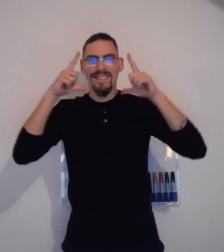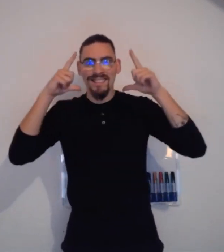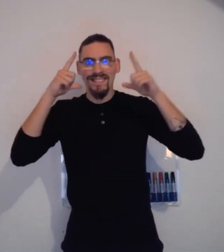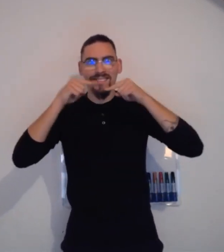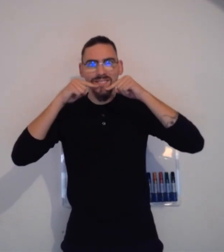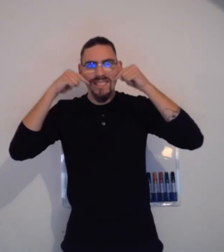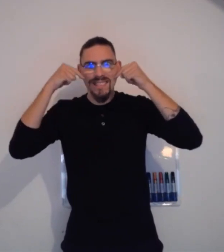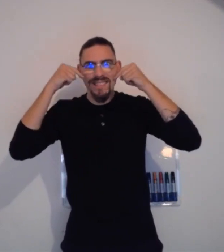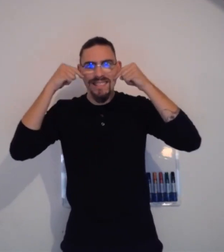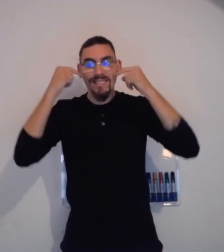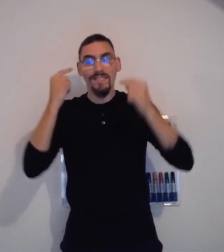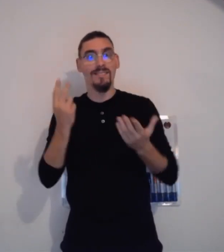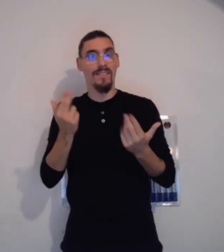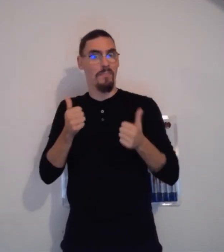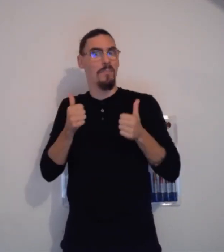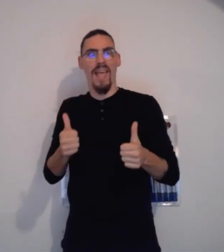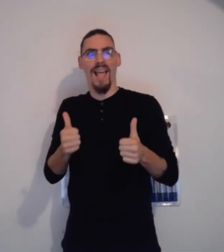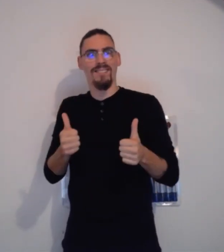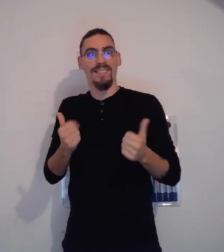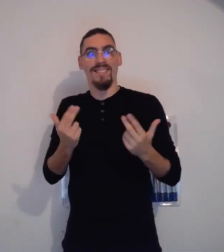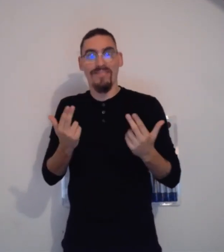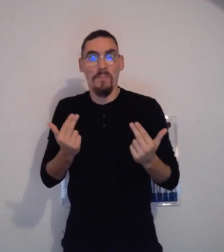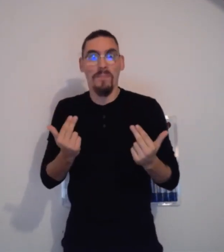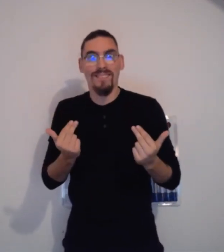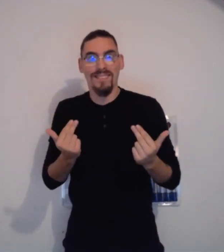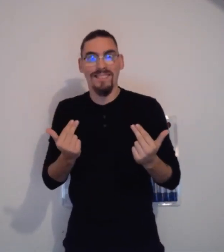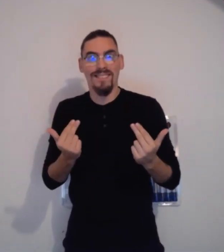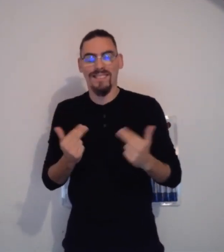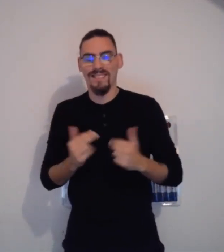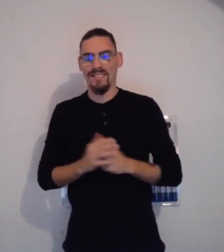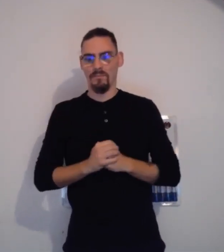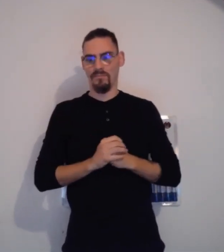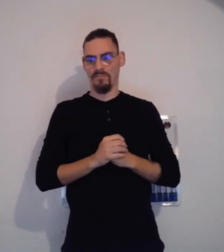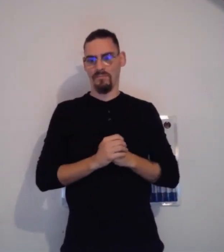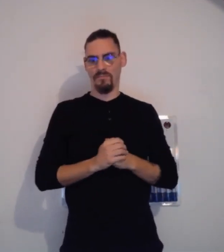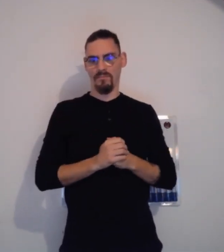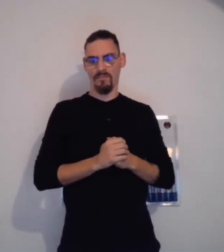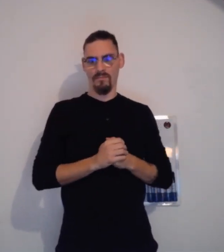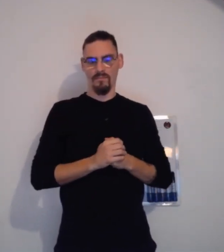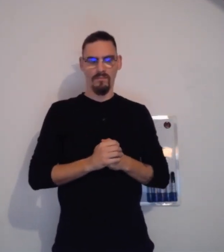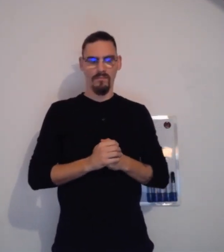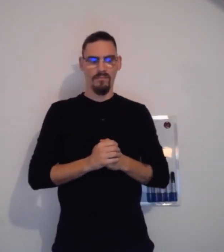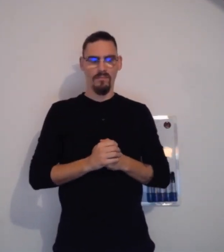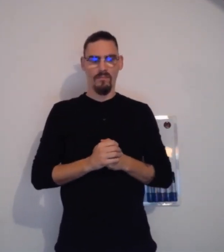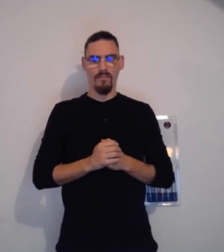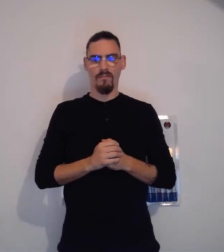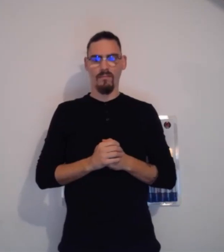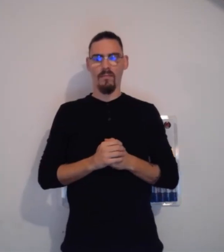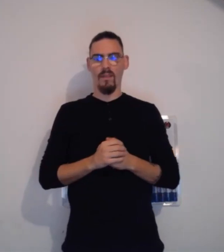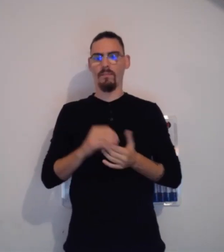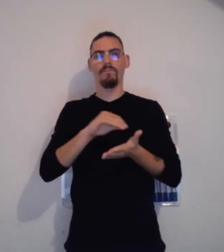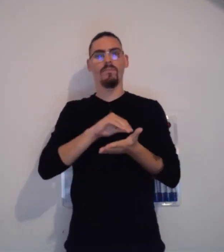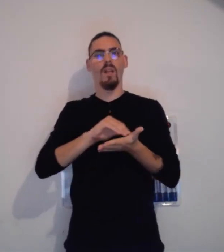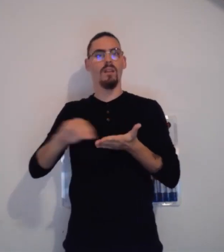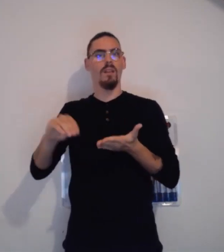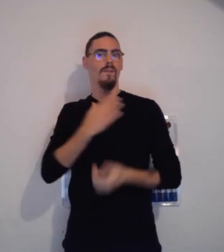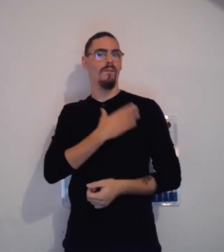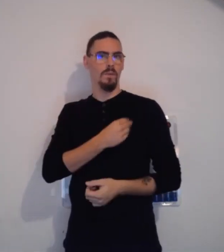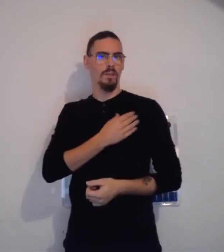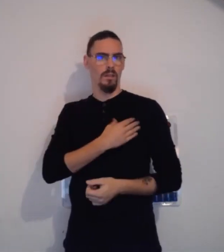Vous voyez, j'ouvre mon visage. Je souris et j'ouvre les yeux. Vous voyez, j'utilise mes mains pour vous dire, ça va, mais j'ouvre